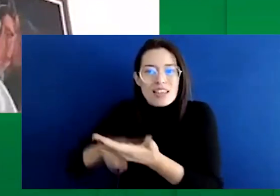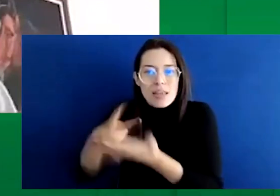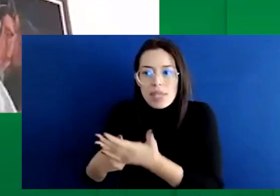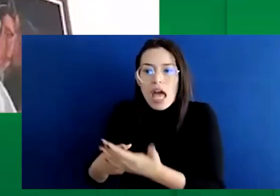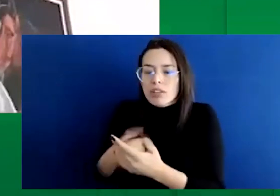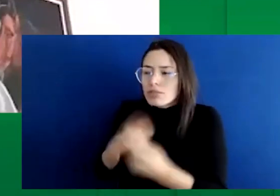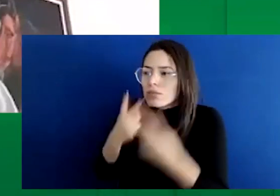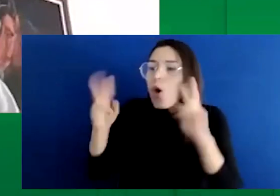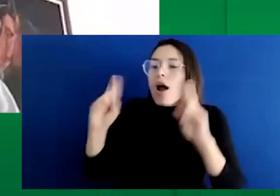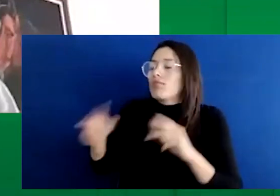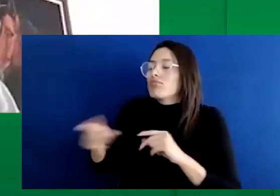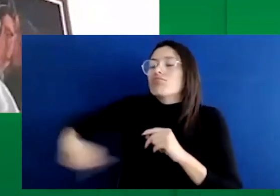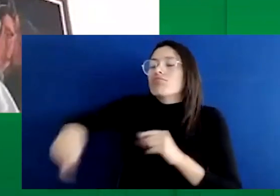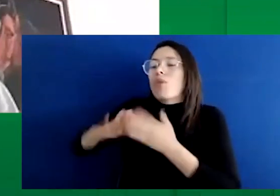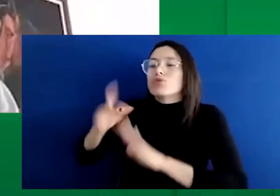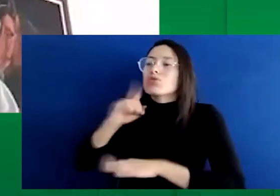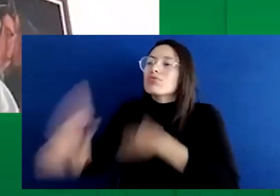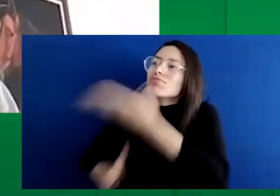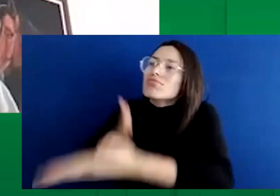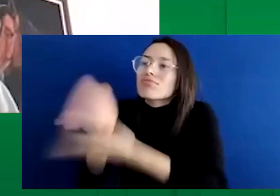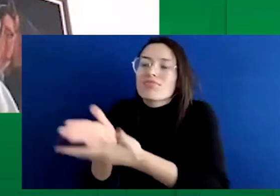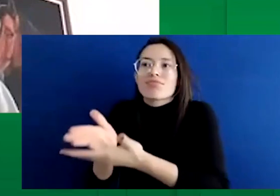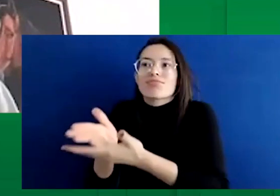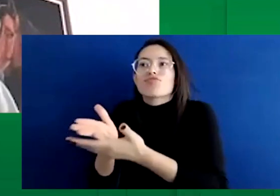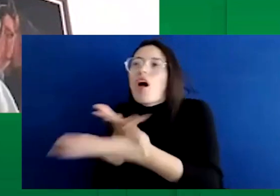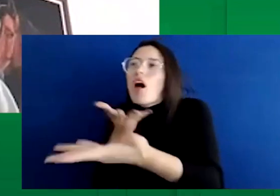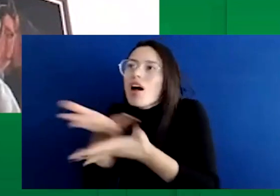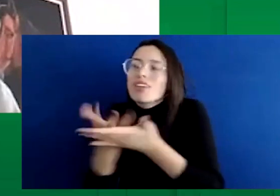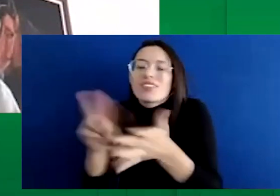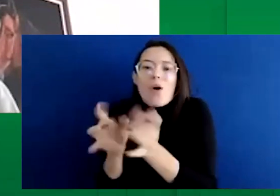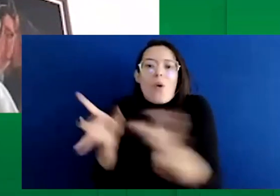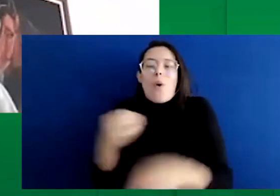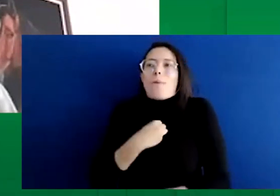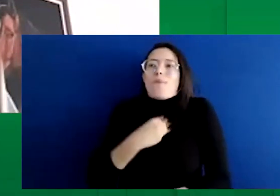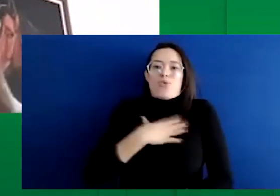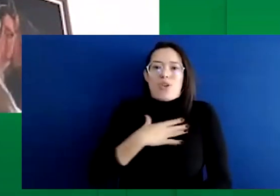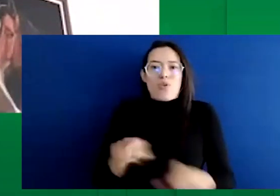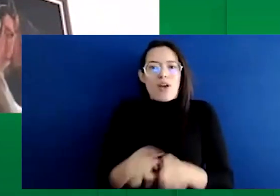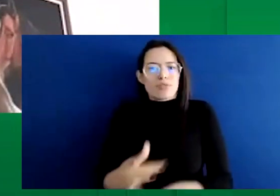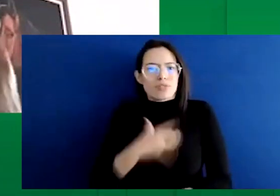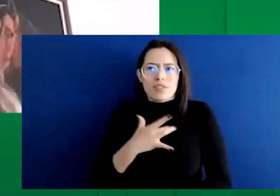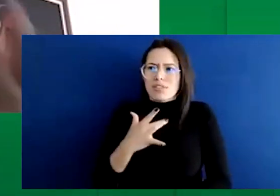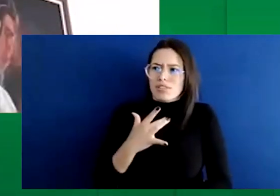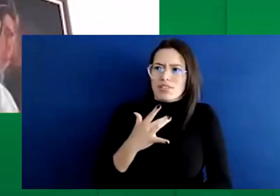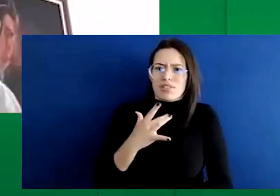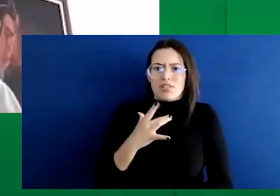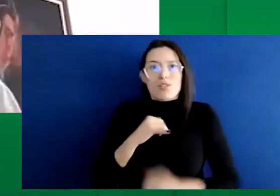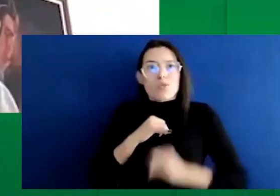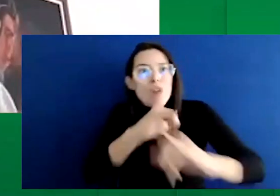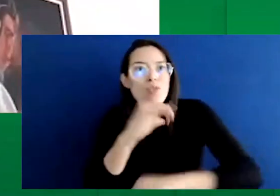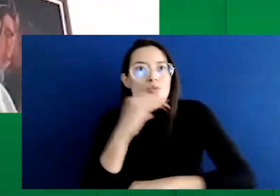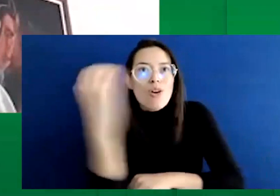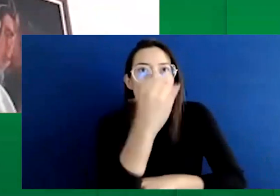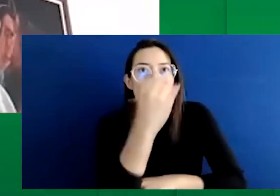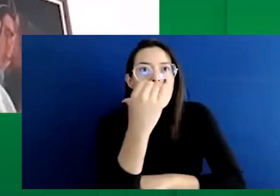oportunidad de sentir que los colombianos somos incluyentes